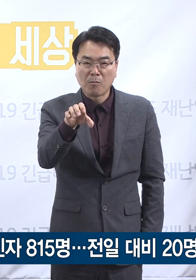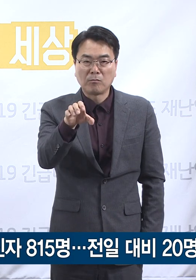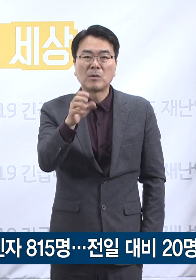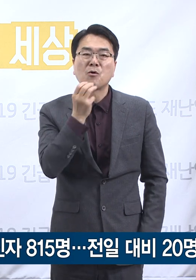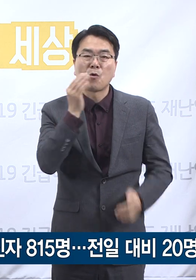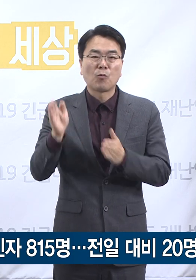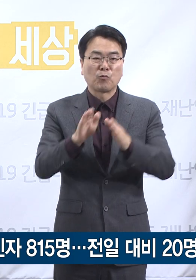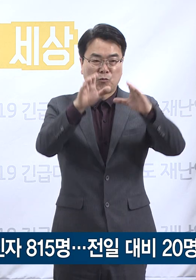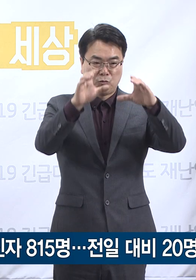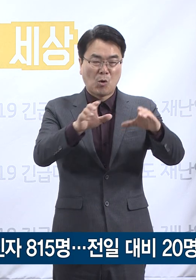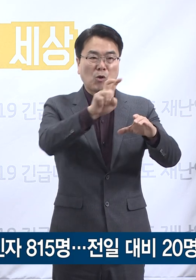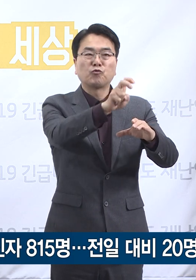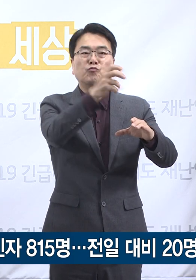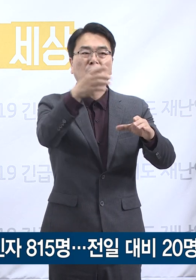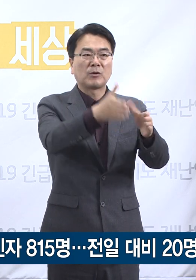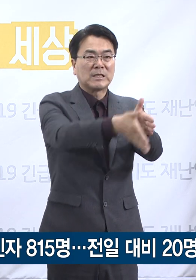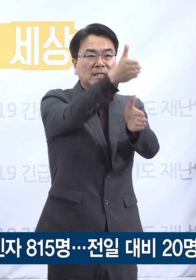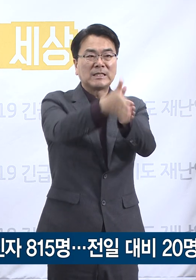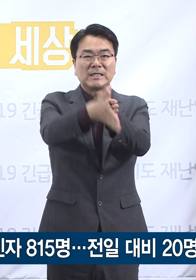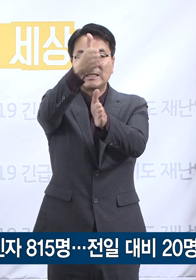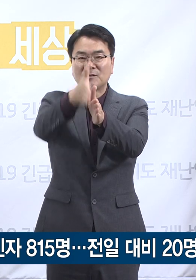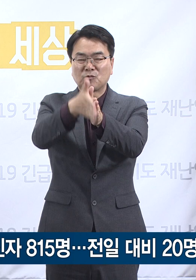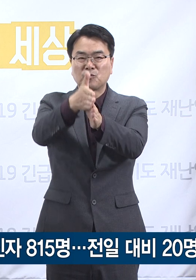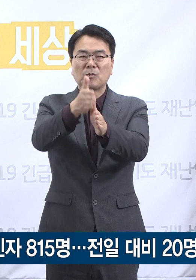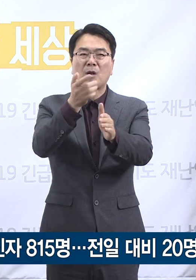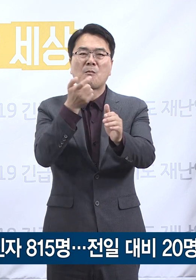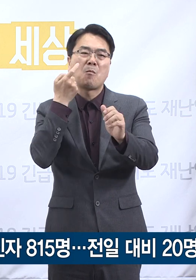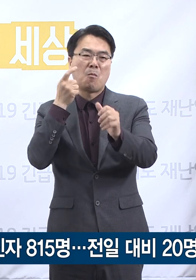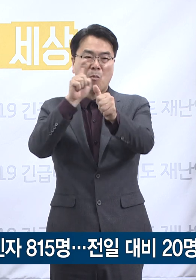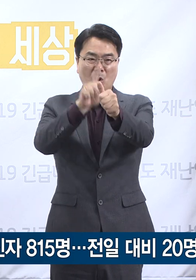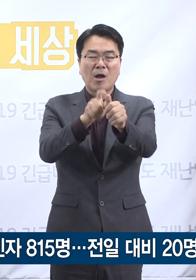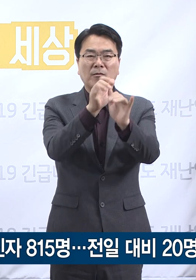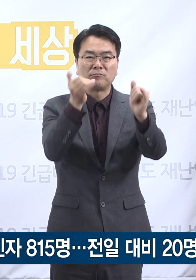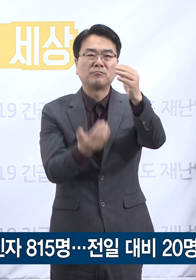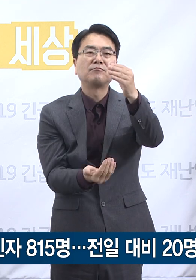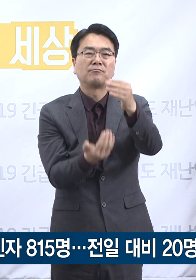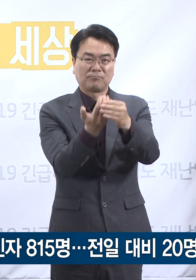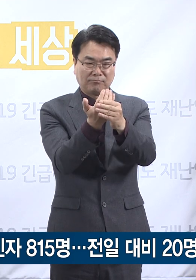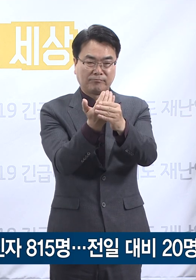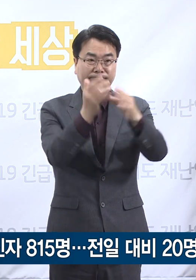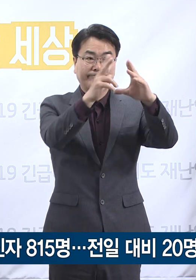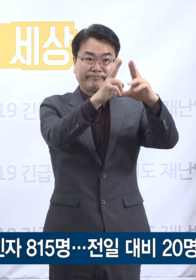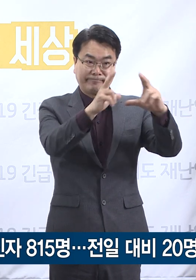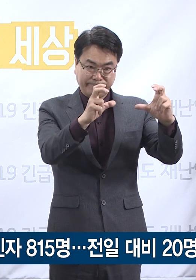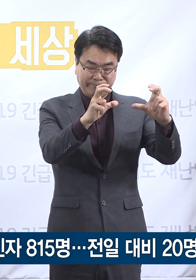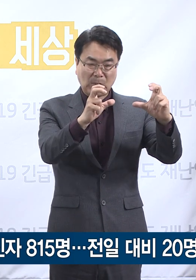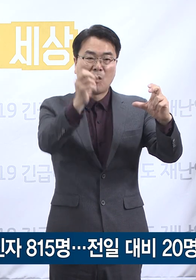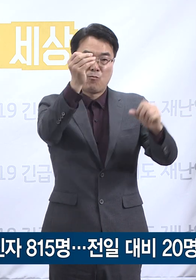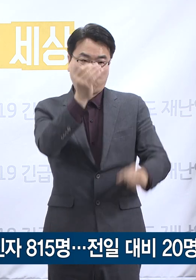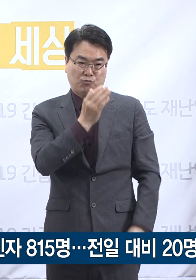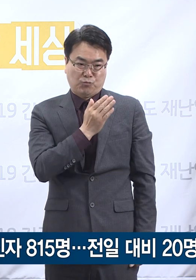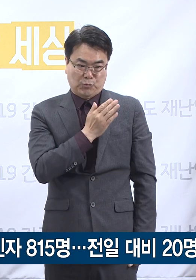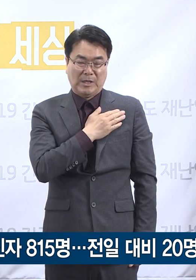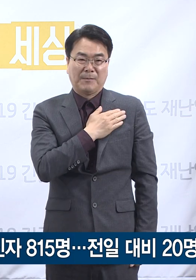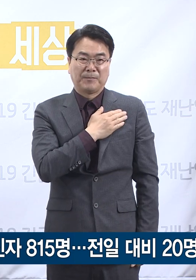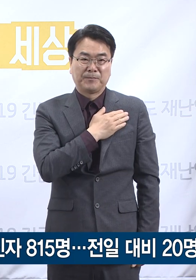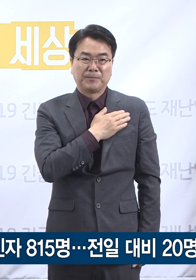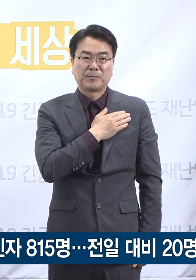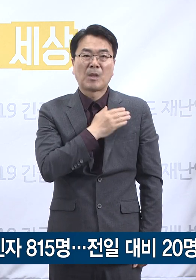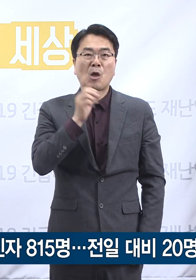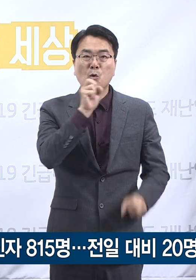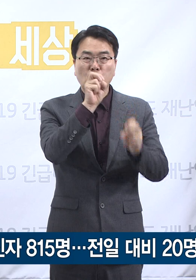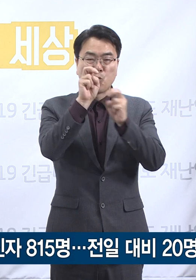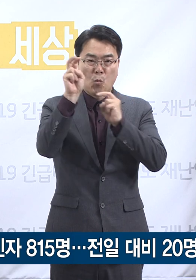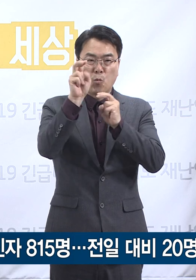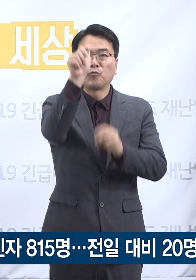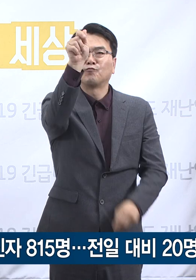29개 시군에서 확진자가 발생하였으며 시군별로 보면 성남시 131명, 부천시 111명, 용인시